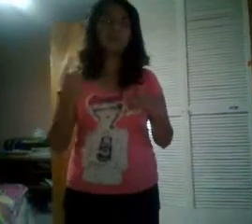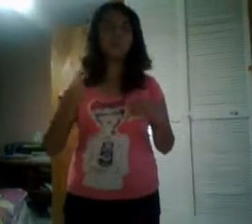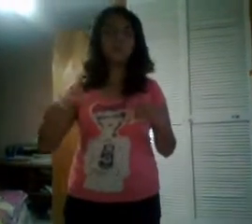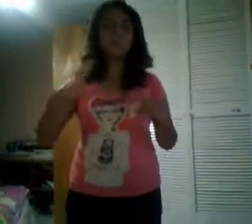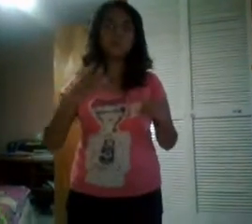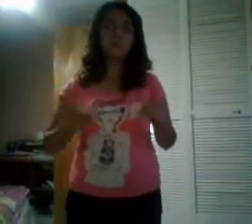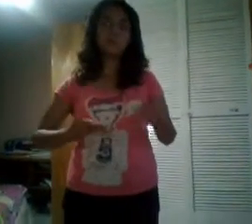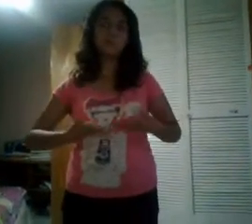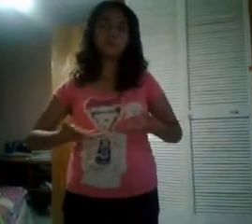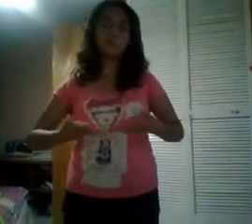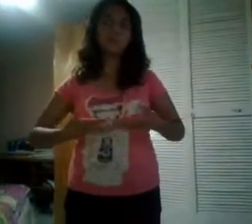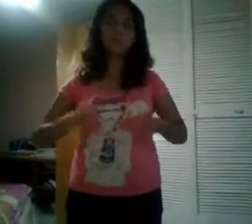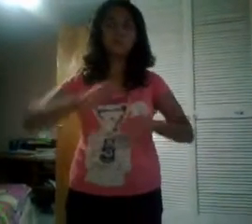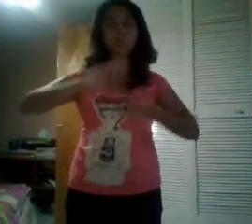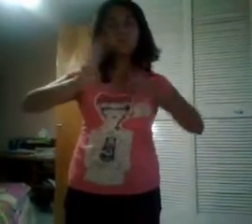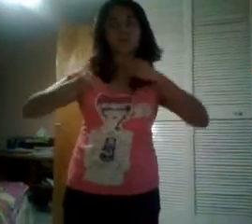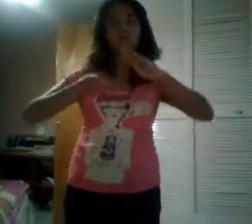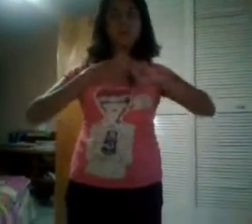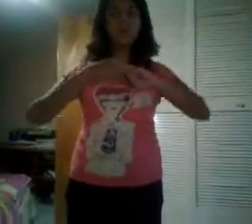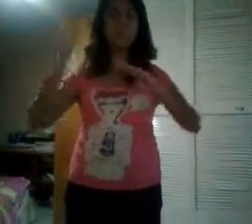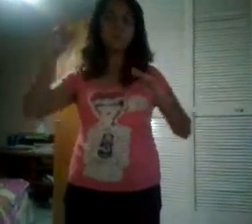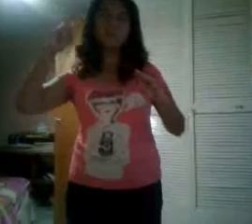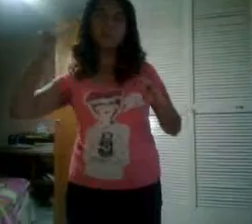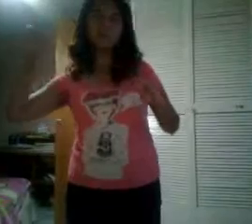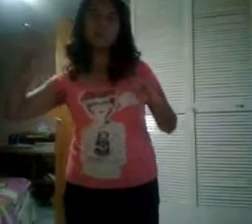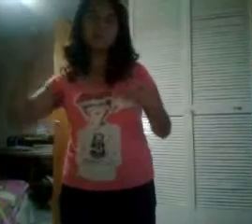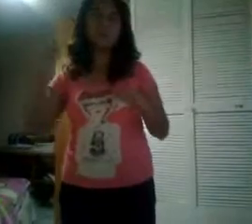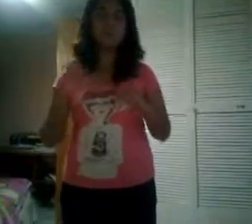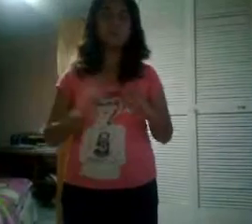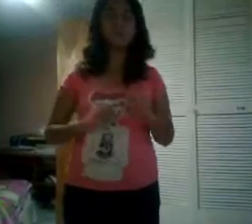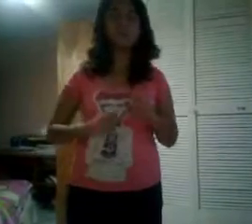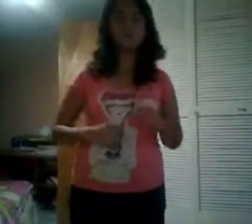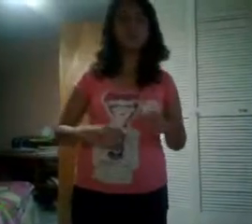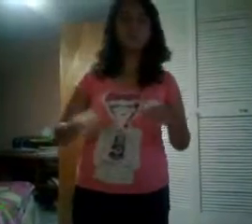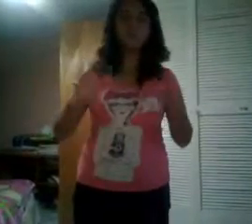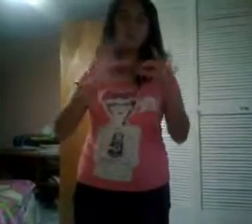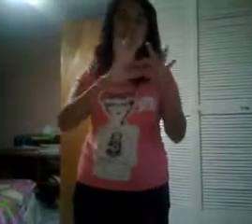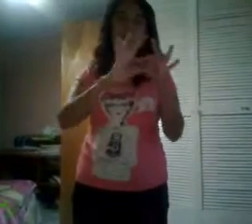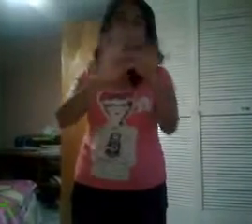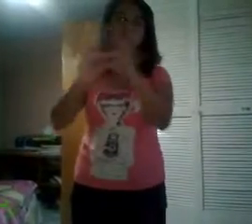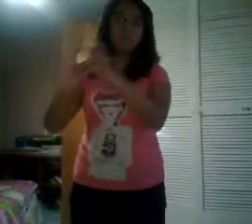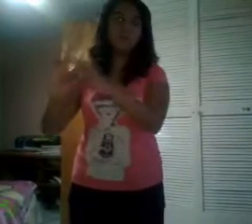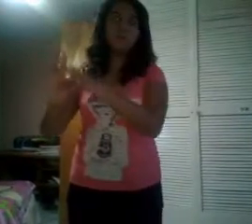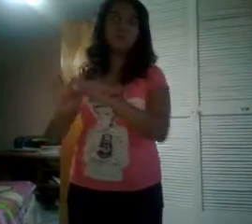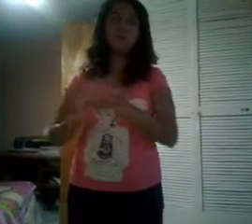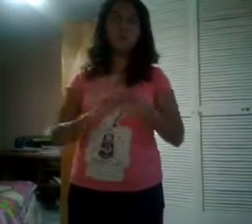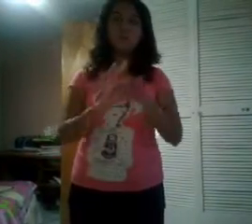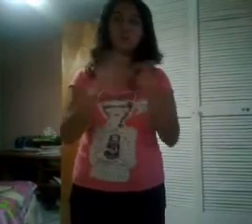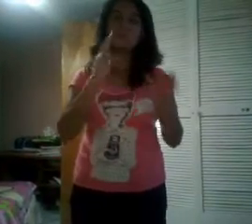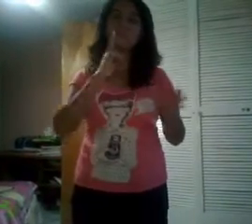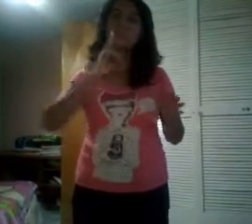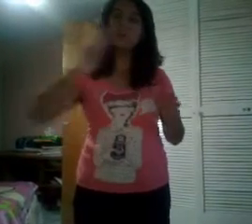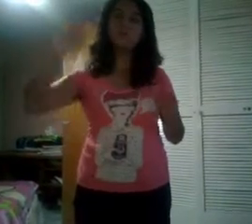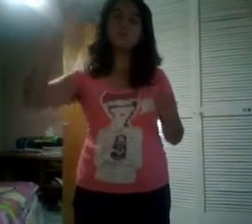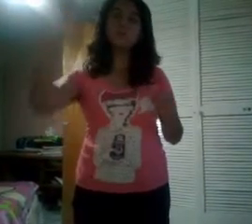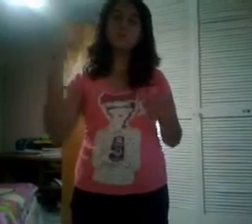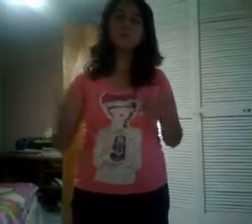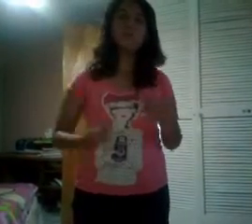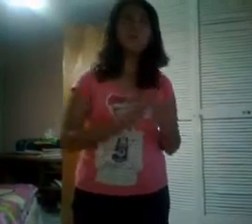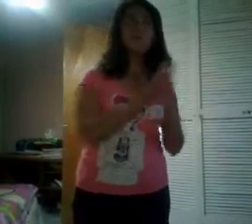escucharán, que alcan sus voces y en el corazón, en